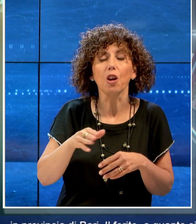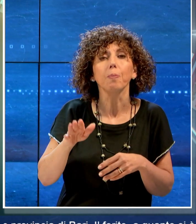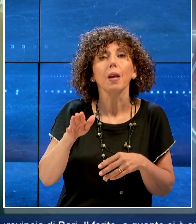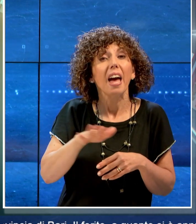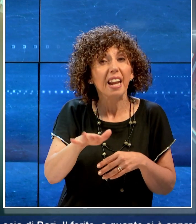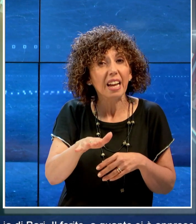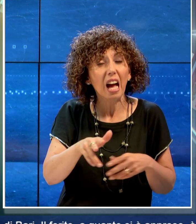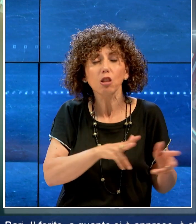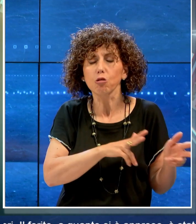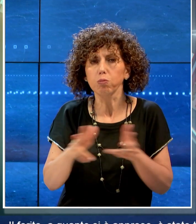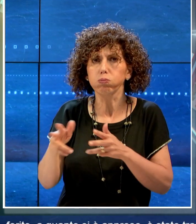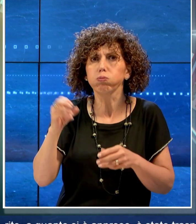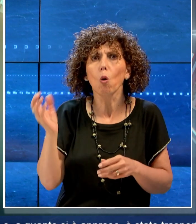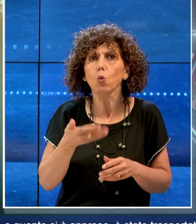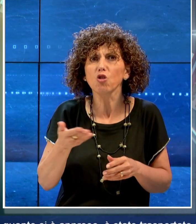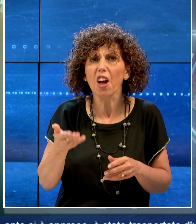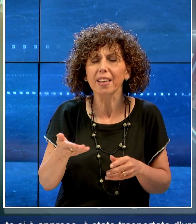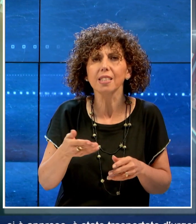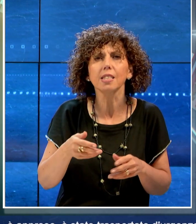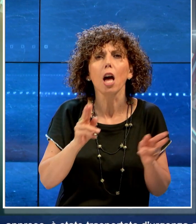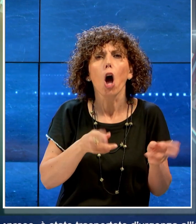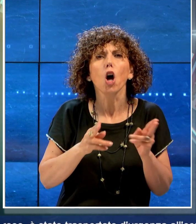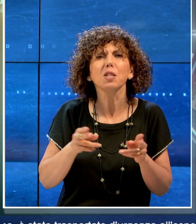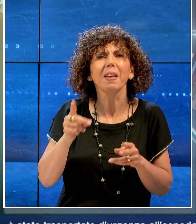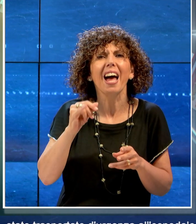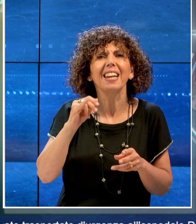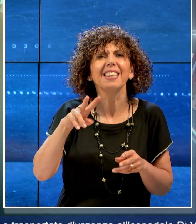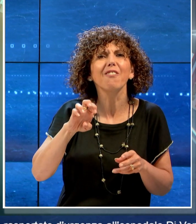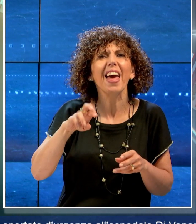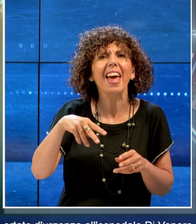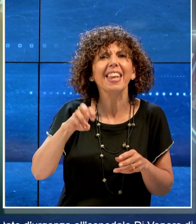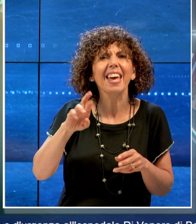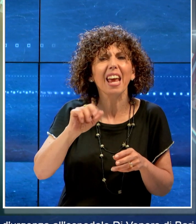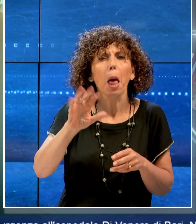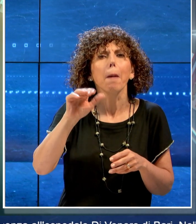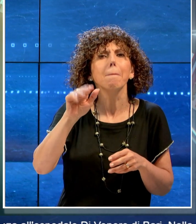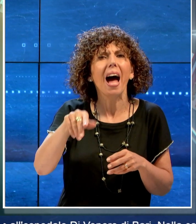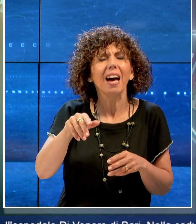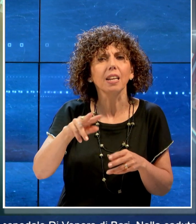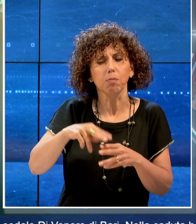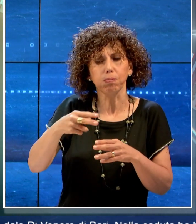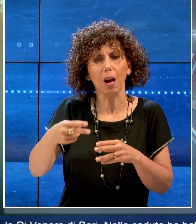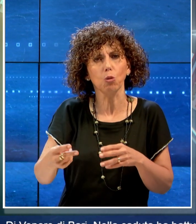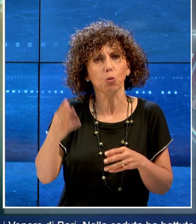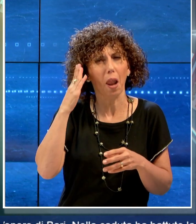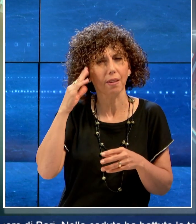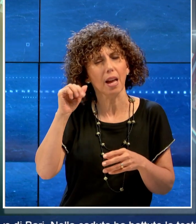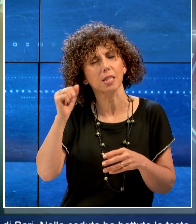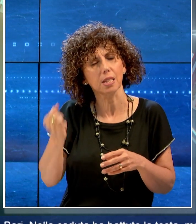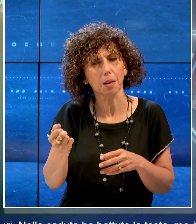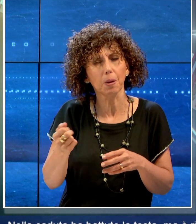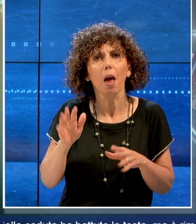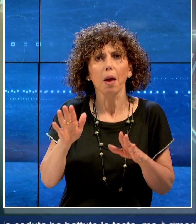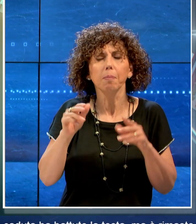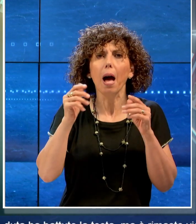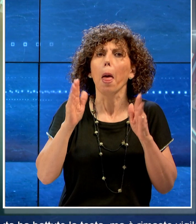trasportato d'urgenza all'ospedale di Venere di Bari. Nella caduta ha battuto la testa, ma è rimasto vigile e